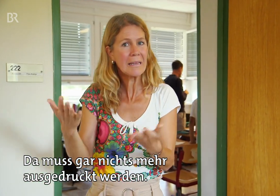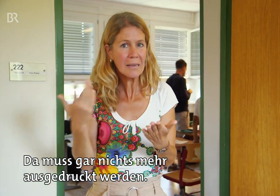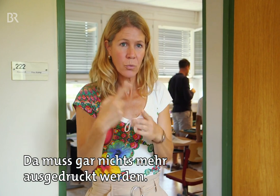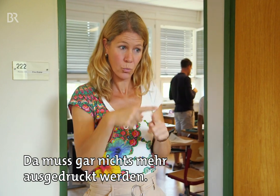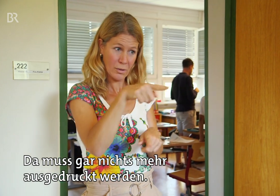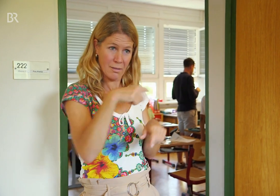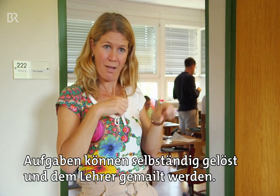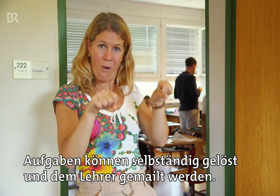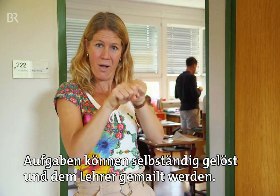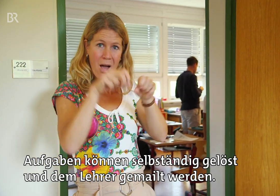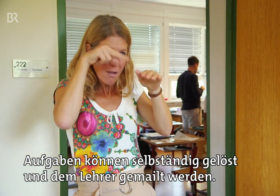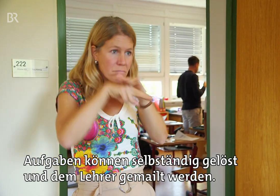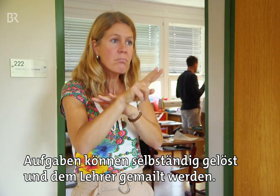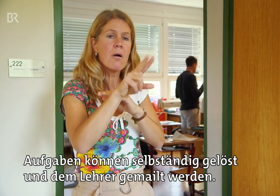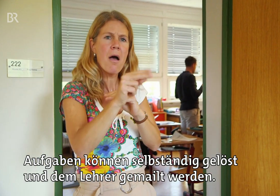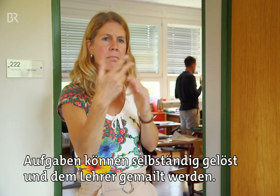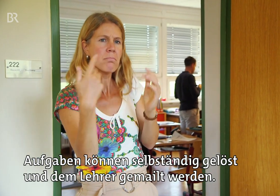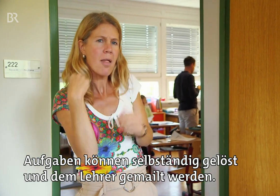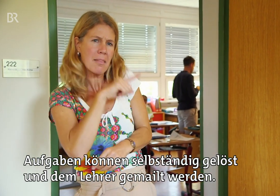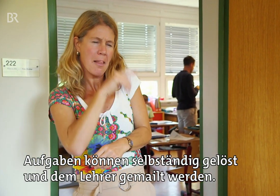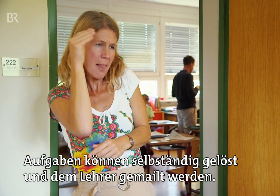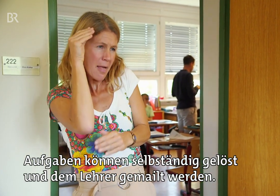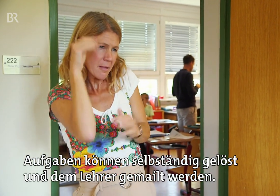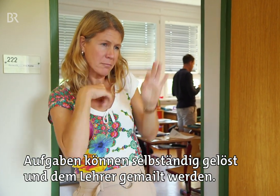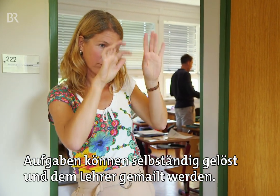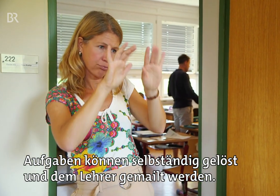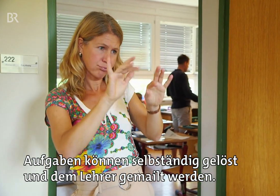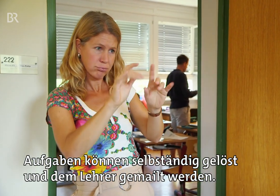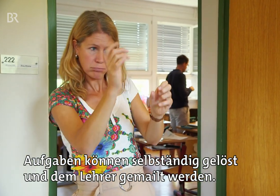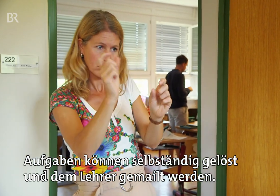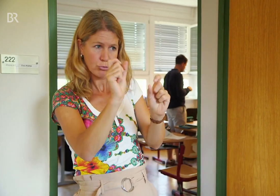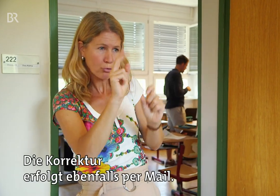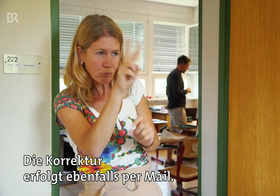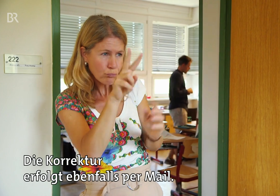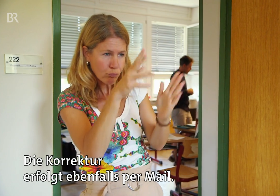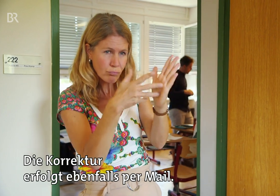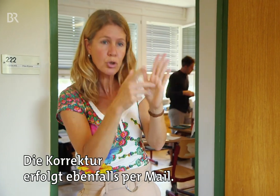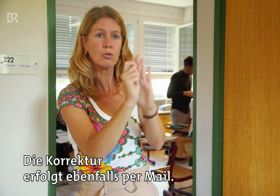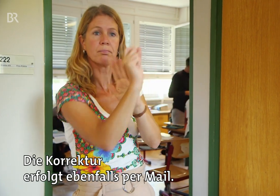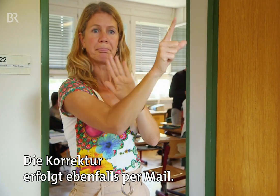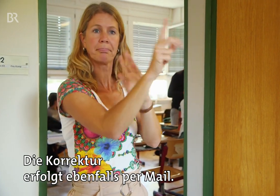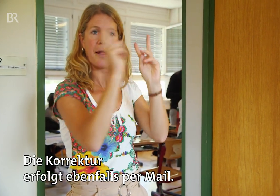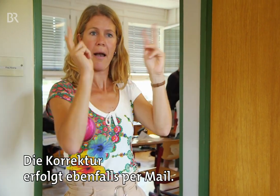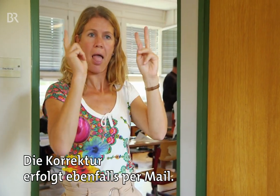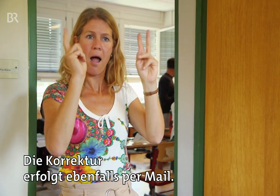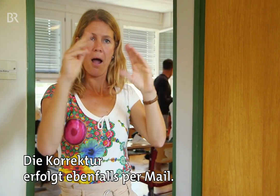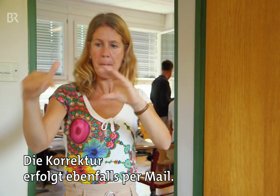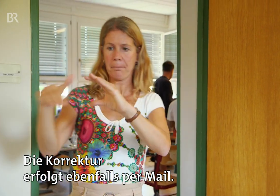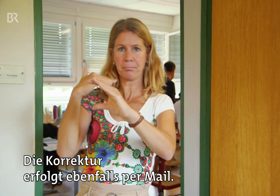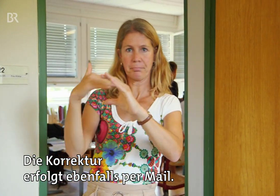mehr ausgedruckt werden. Aufgaben können selbstständig gelöst und dem Lehrer gemailt werden. Die Korrektur erfolgt ebenfalls per